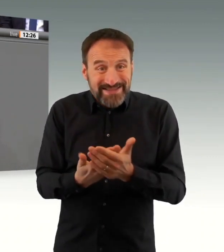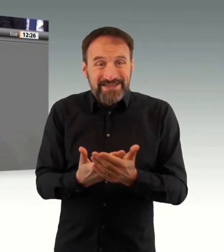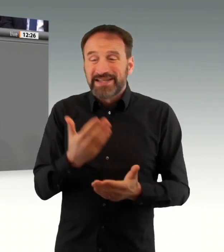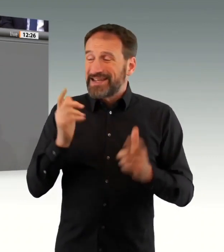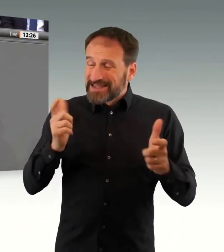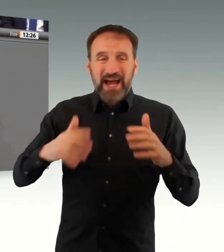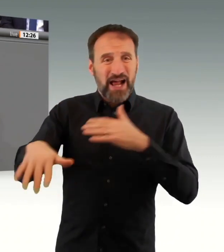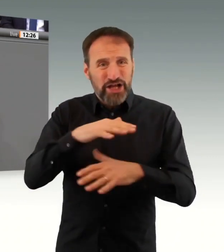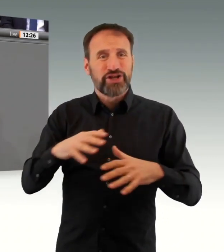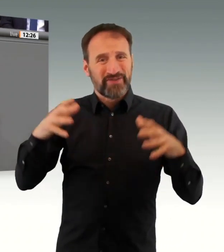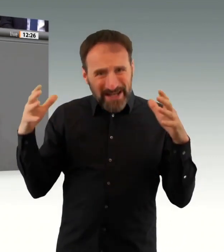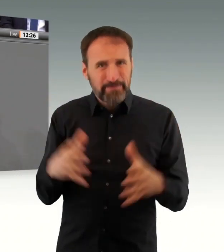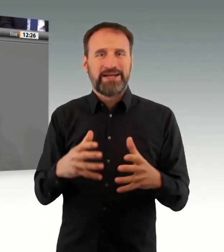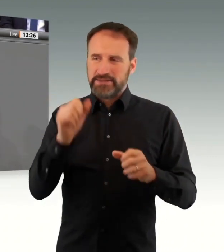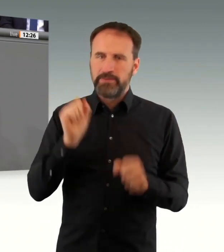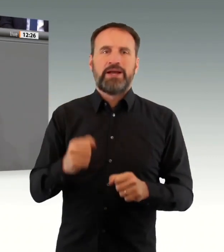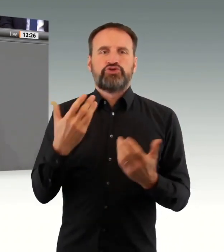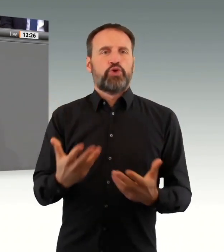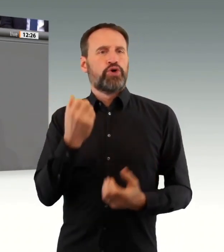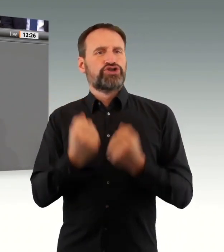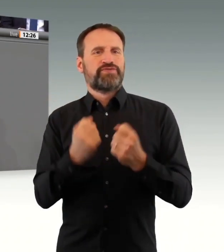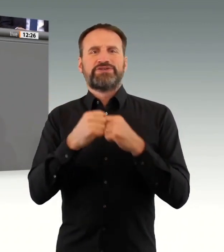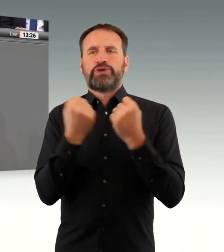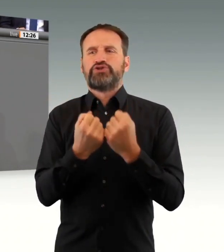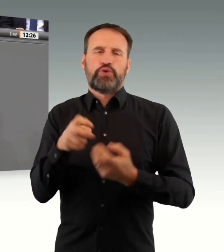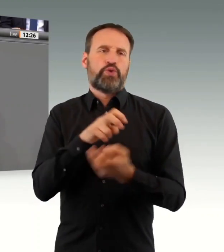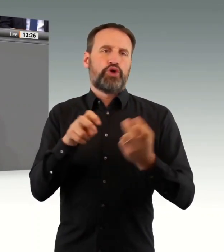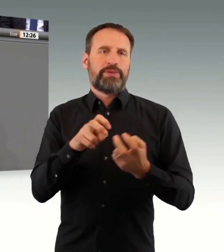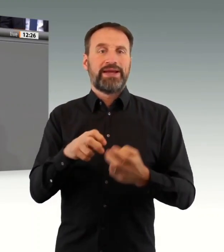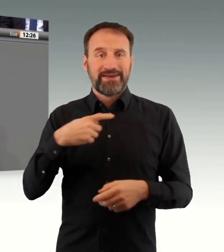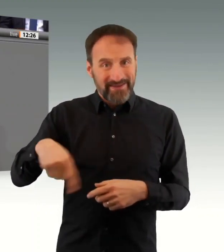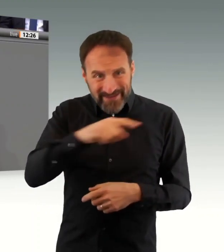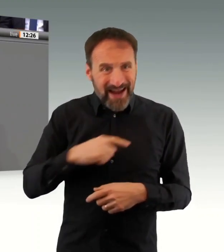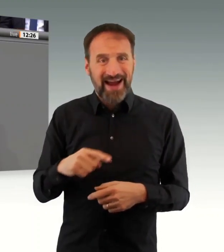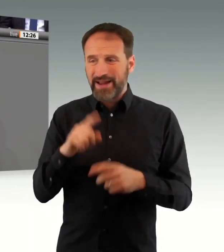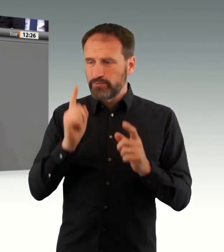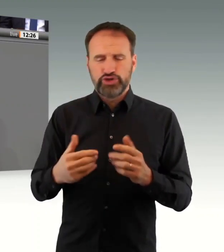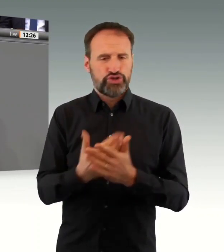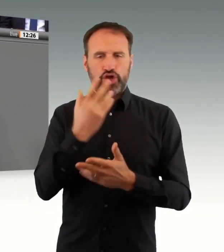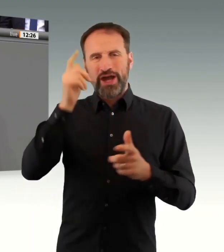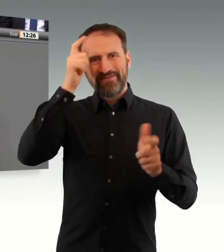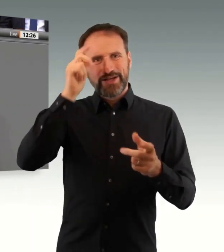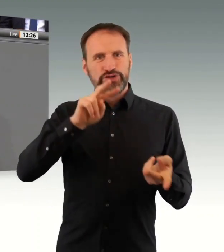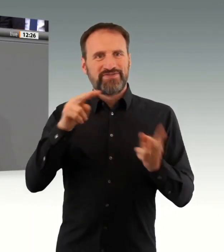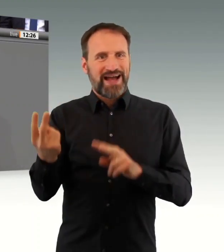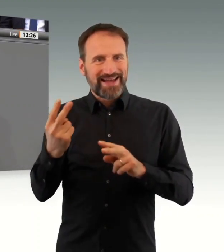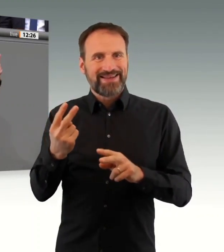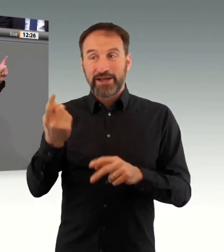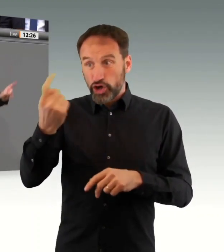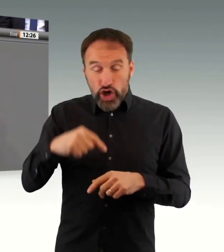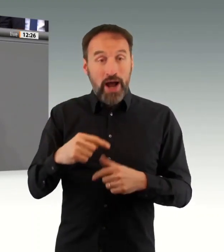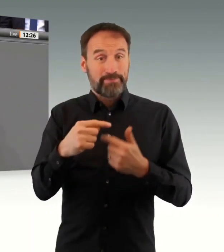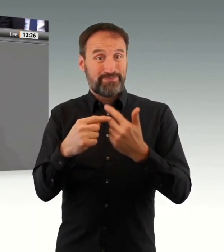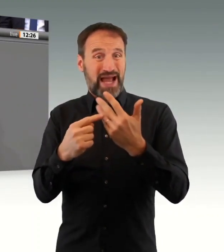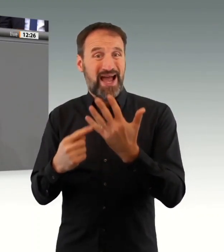ist die Realität, mit der wir uns auseinandersetzen müssen. Dafür brauchen wir Antworten. Da brauchen wir Gemeinsamkeit. Hier aus diesem Hause